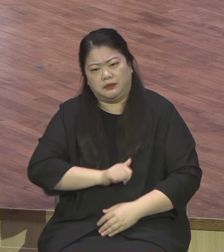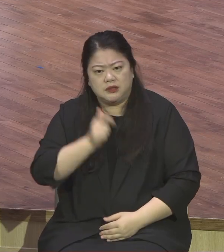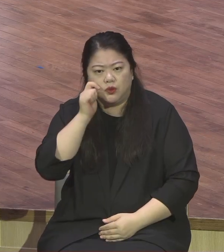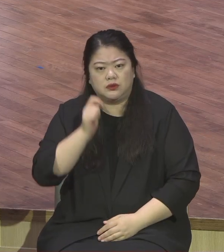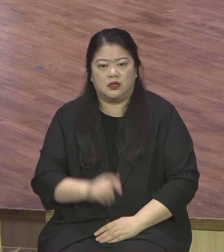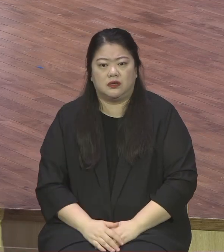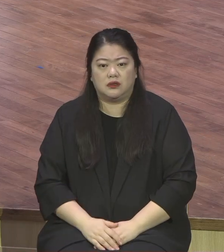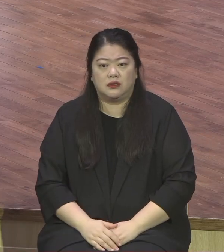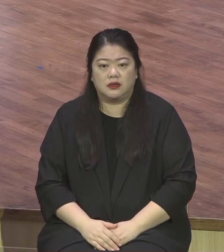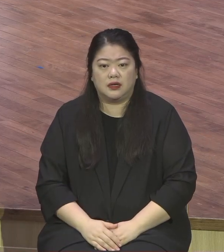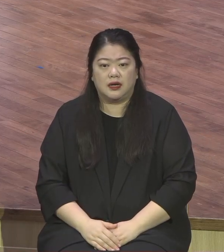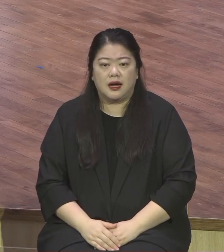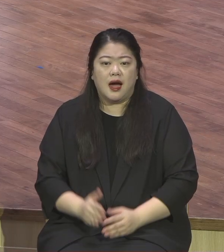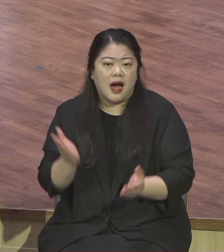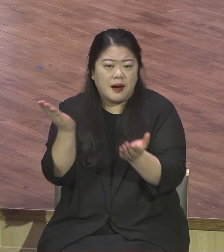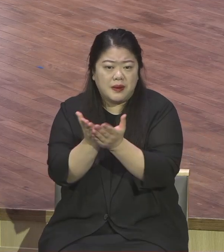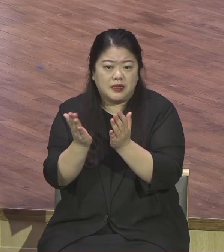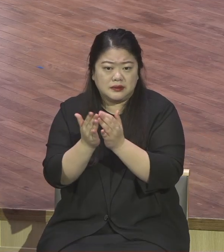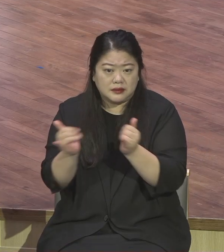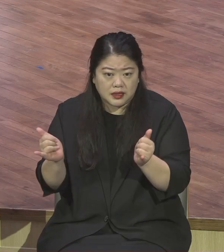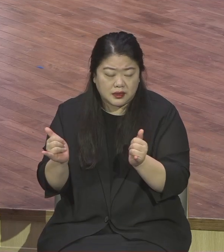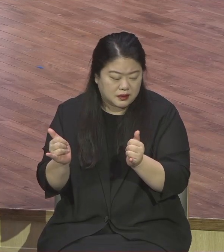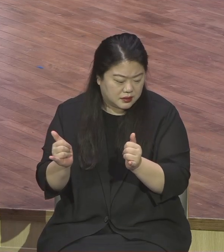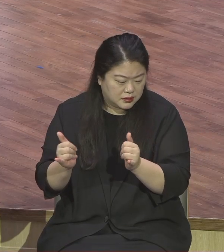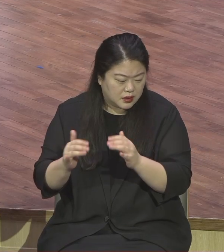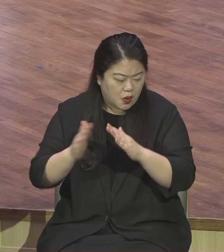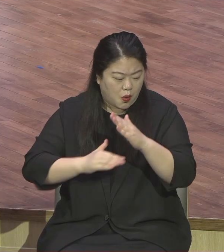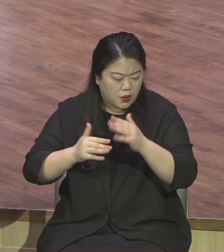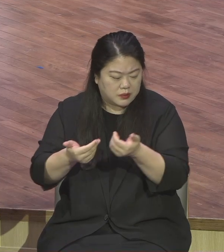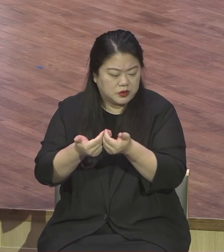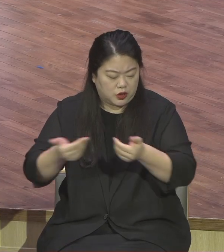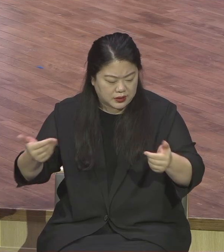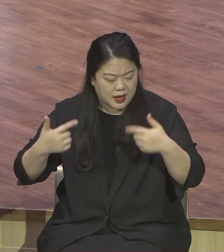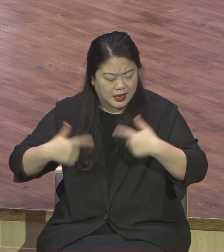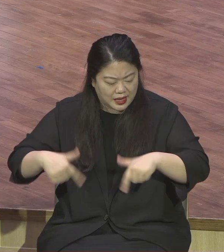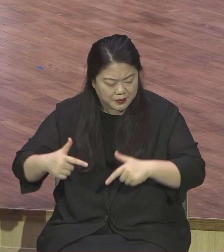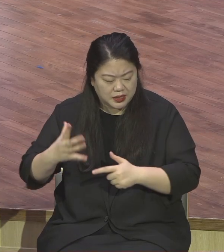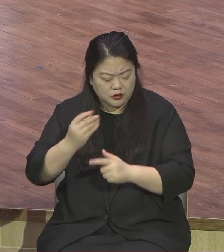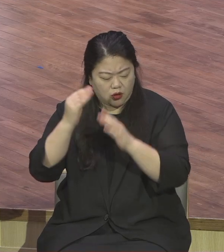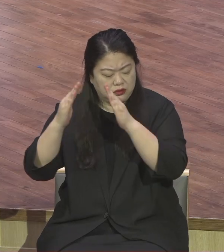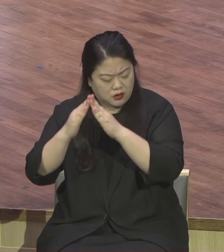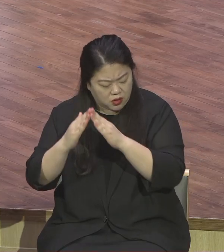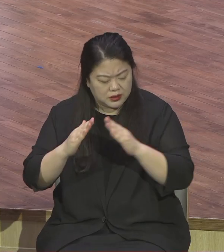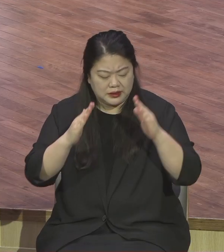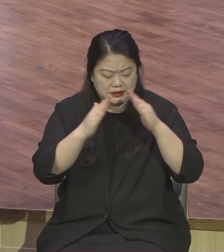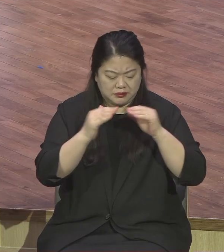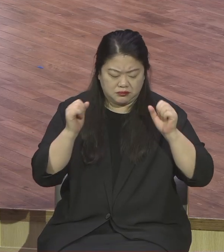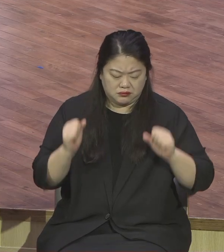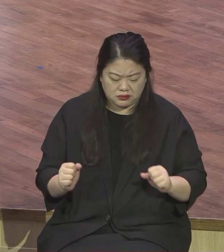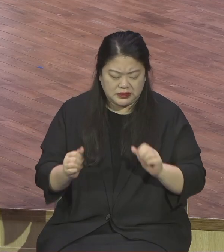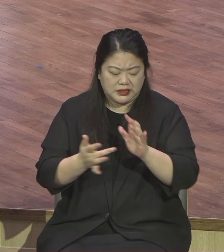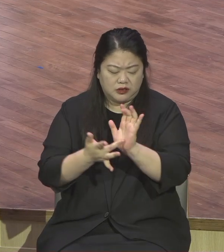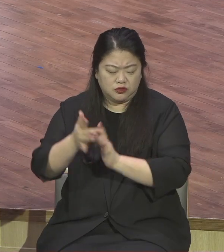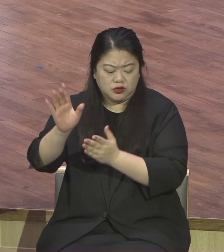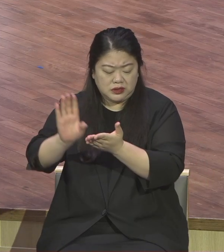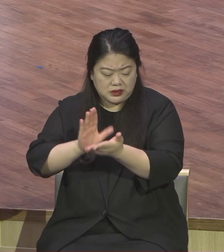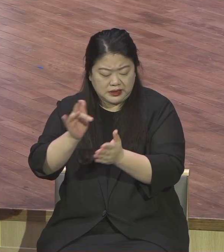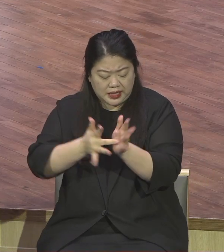여기 있음을 기뻐하면서 공의 앞을 또는 아니라 그들의 날마다 성전에 있든지 집에 있든지 예수는 그리스도라 가르치기와 전도하기라